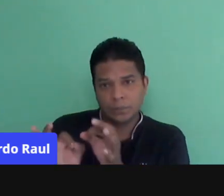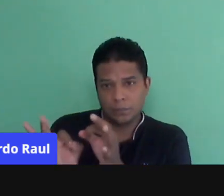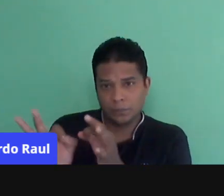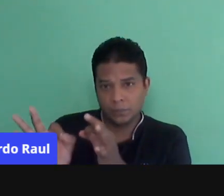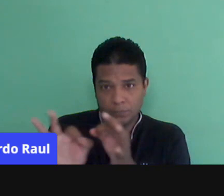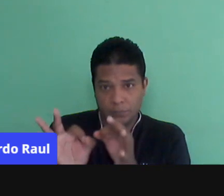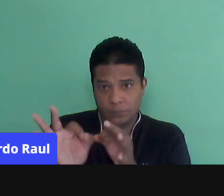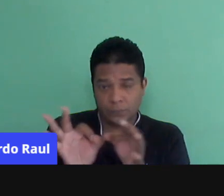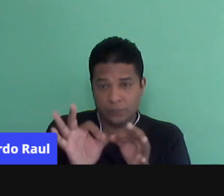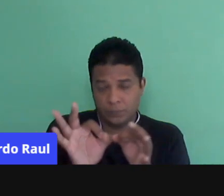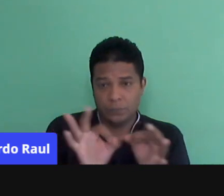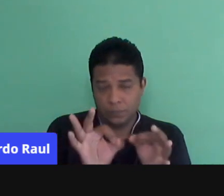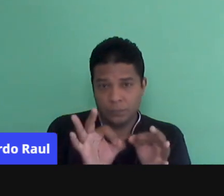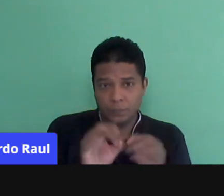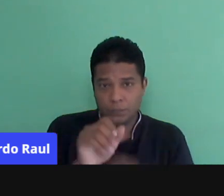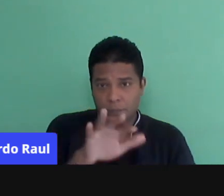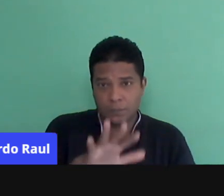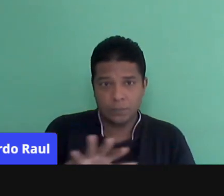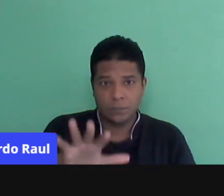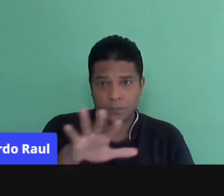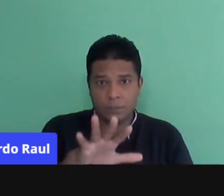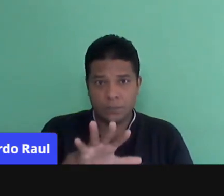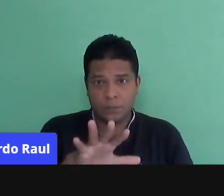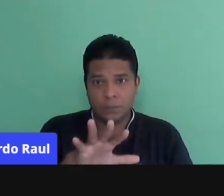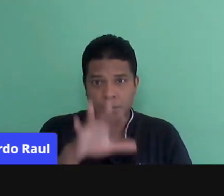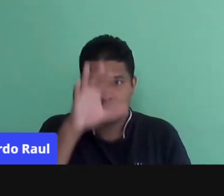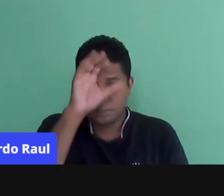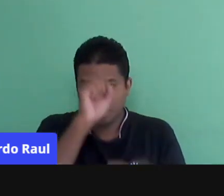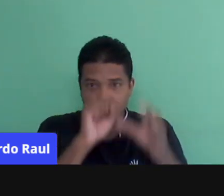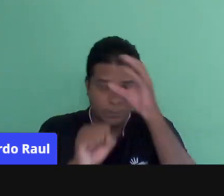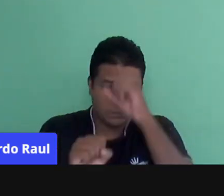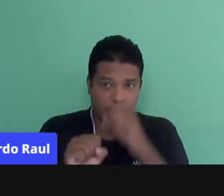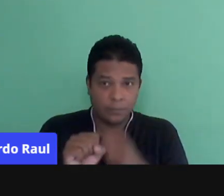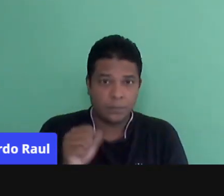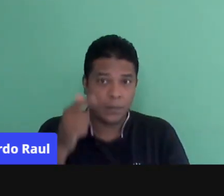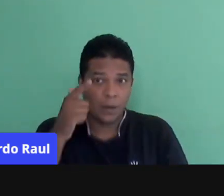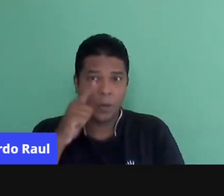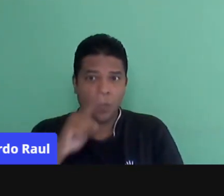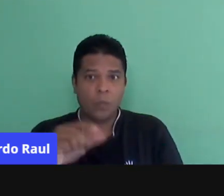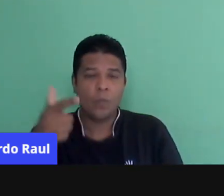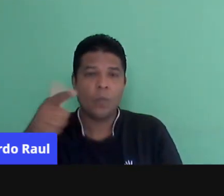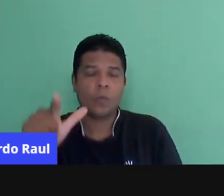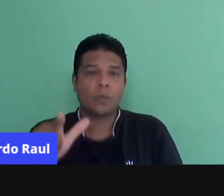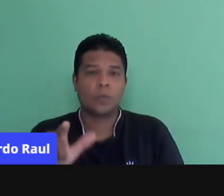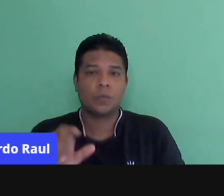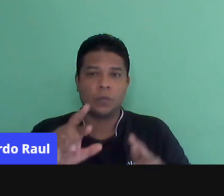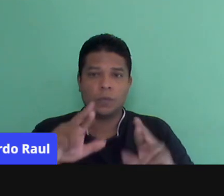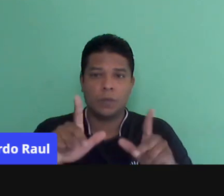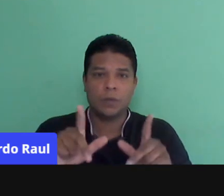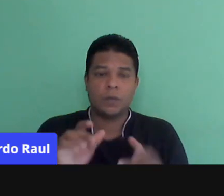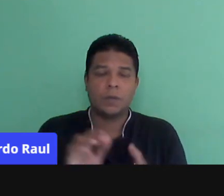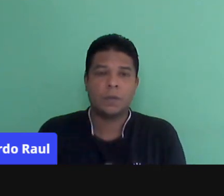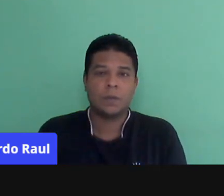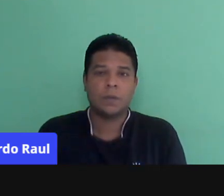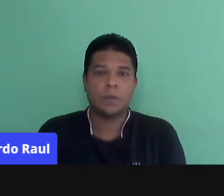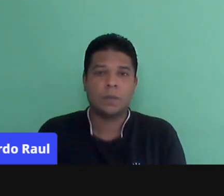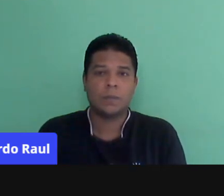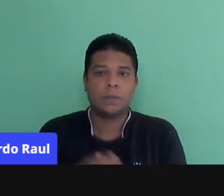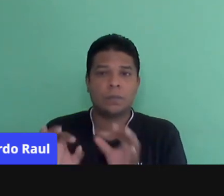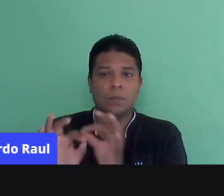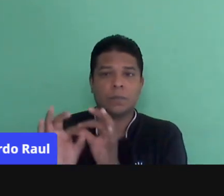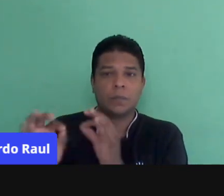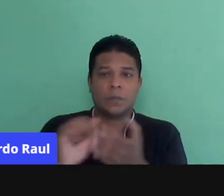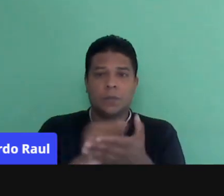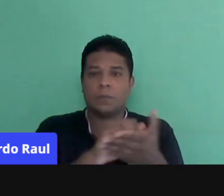espaço para que a aprendizagem aconteça, mas com outro formato, longe, né, das listas de exercícios.